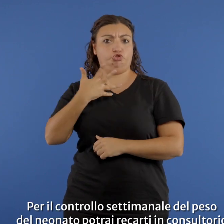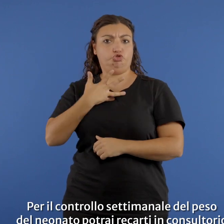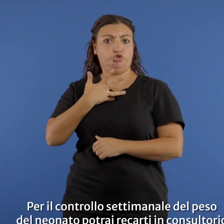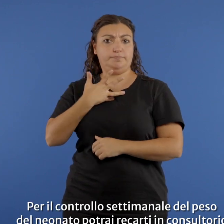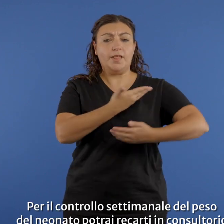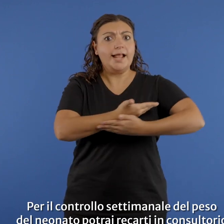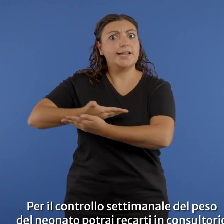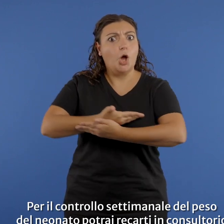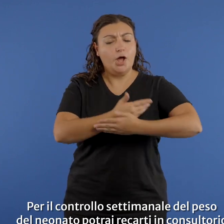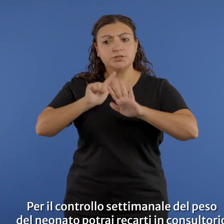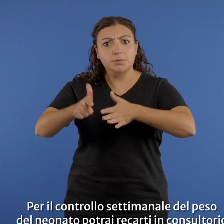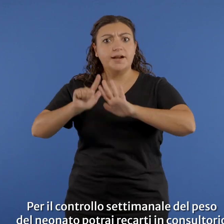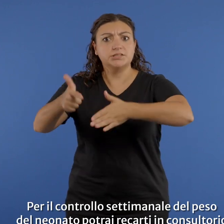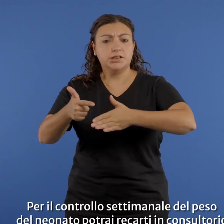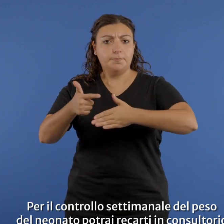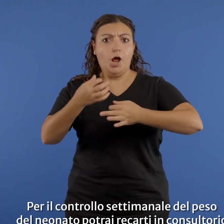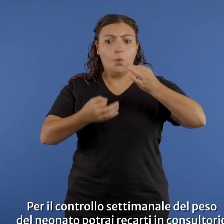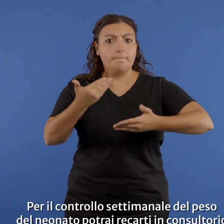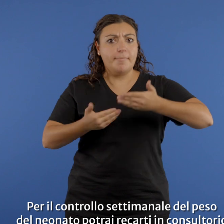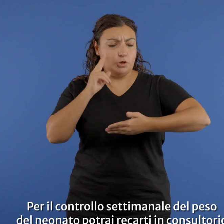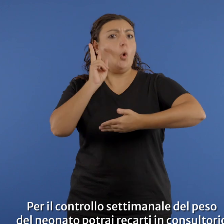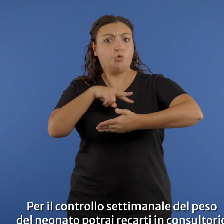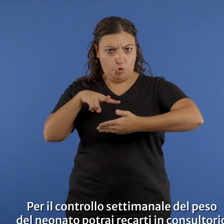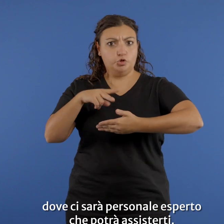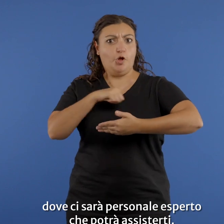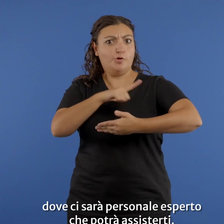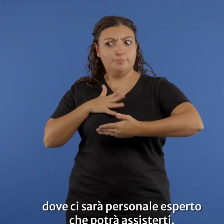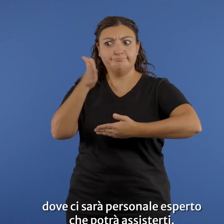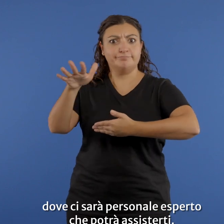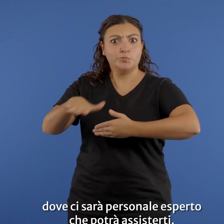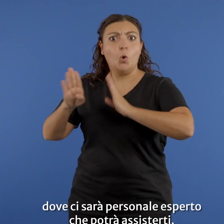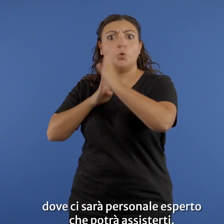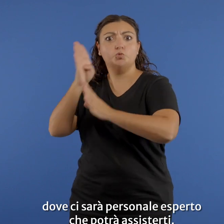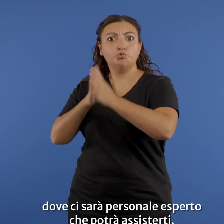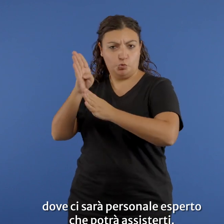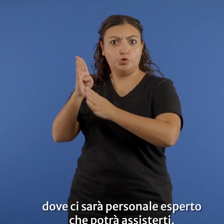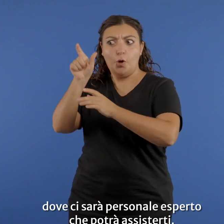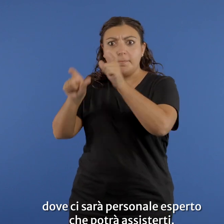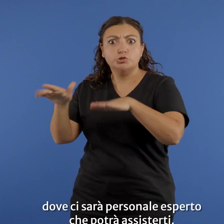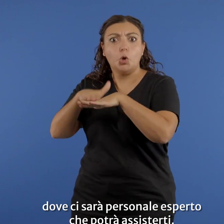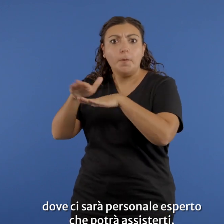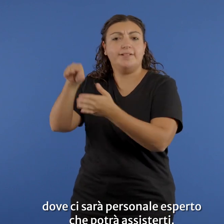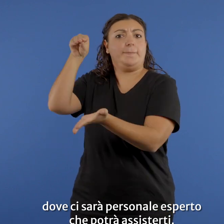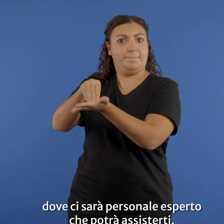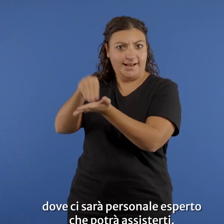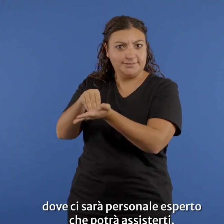settimanale del peso del neonato potrai recarti in consultorio dove ci sarà personale esperto che potrà assisterti.